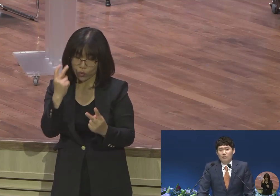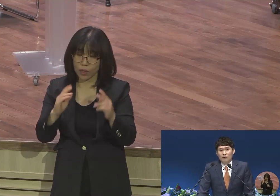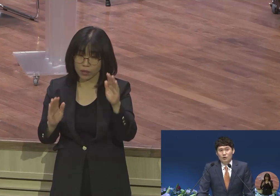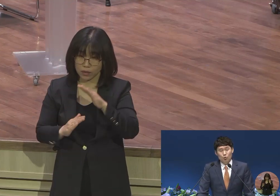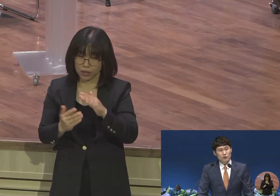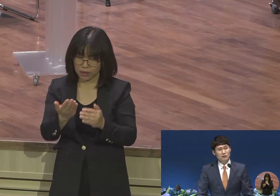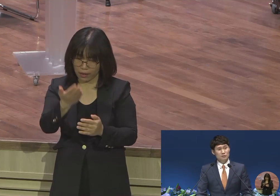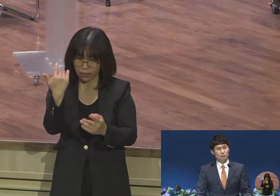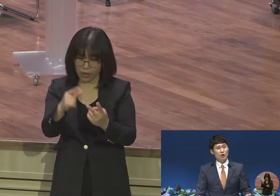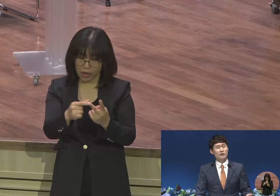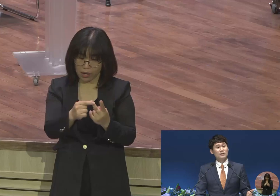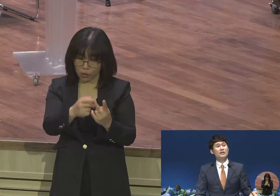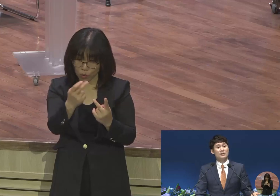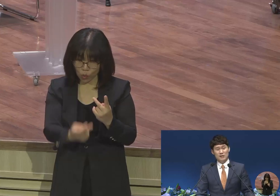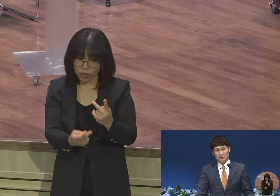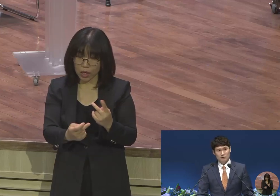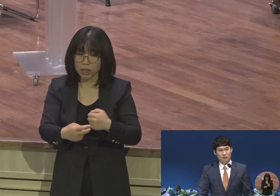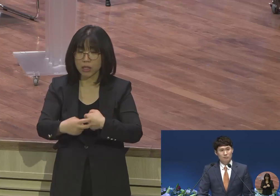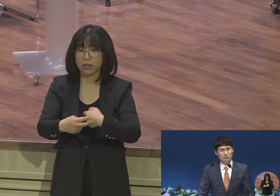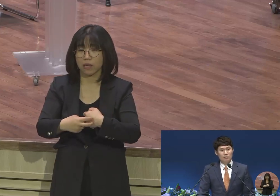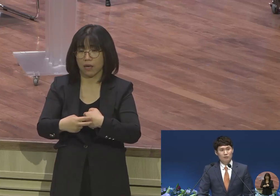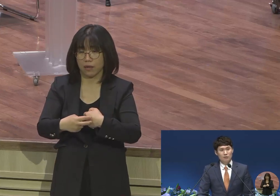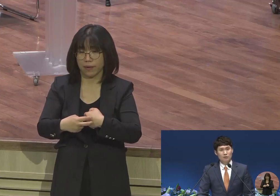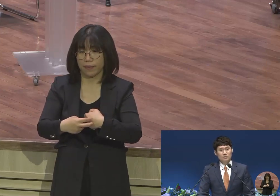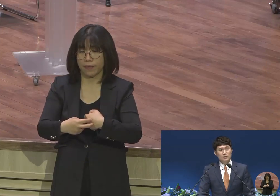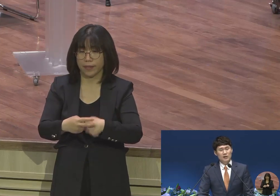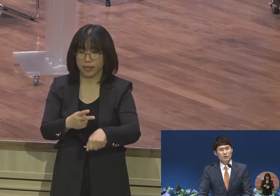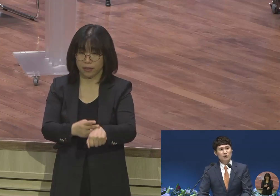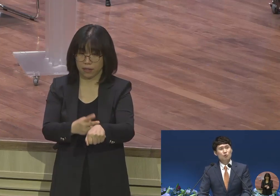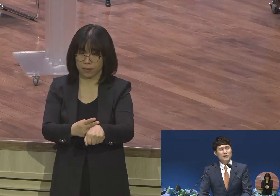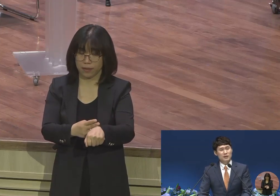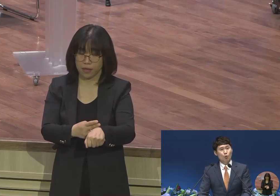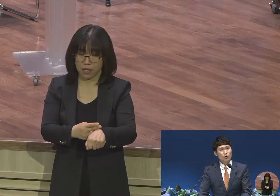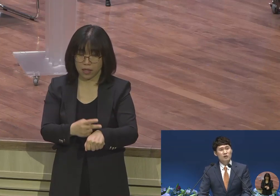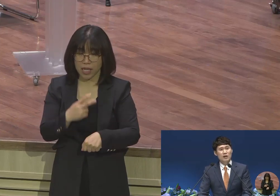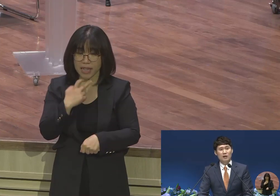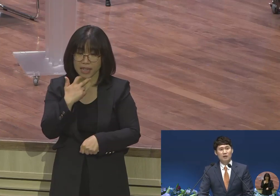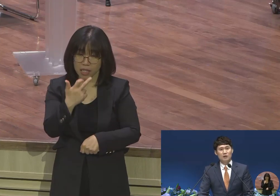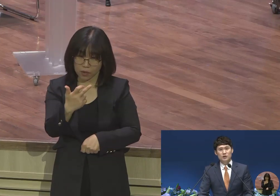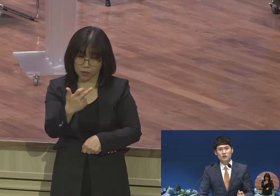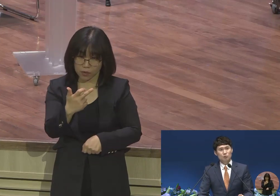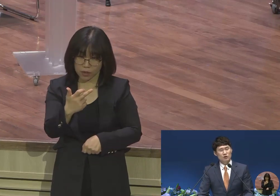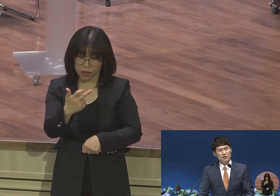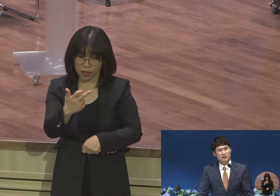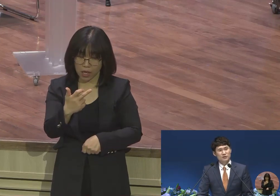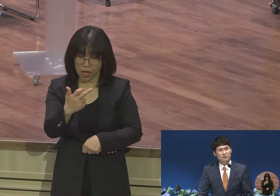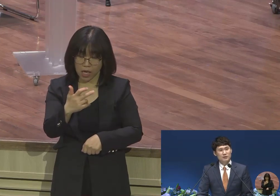동생은 뭐하냐 의사라 얘기하더라고요 그런데 이 사람이 17살 때 고1 때 귀신을 보기 시작했습니다